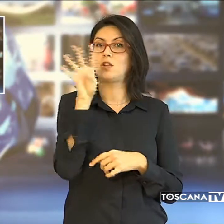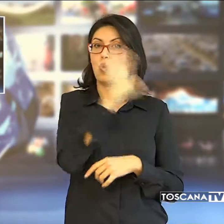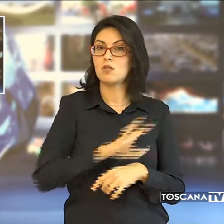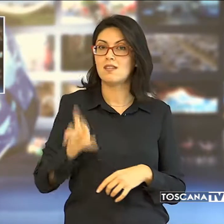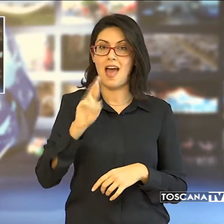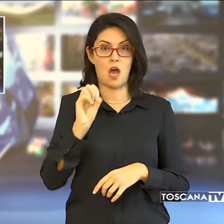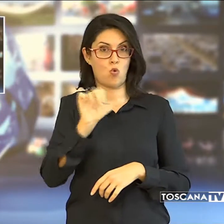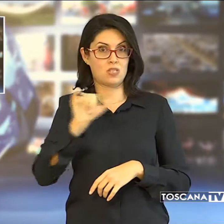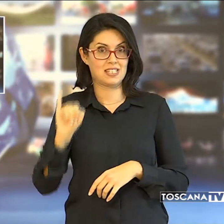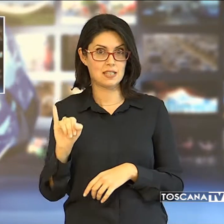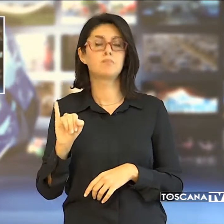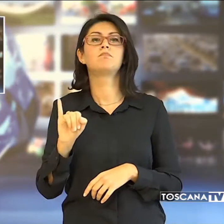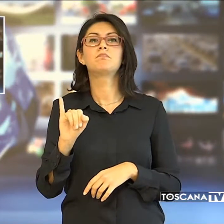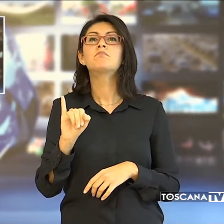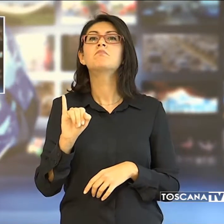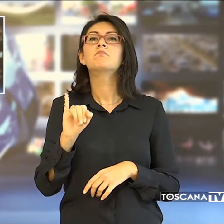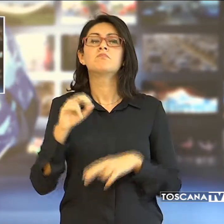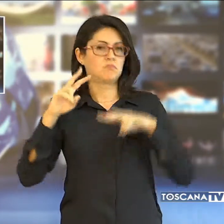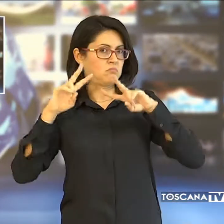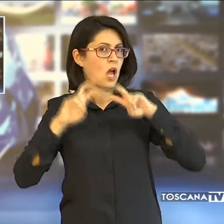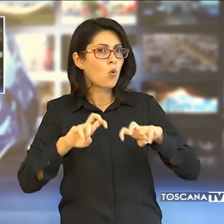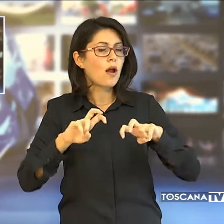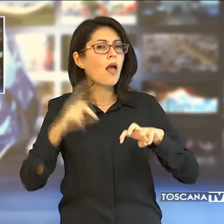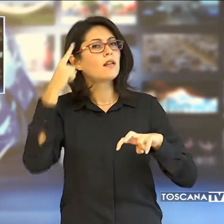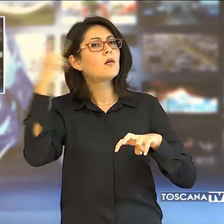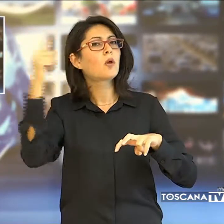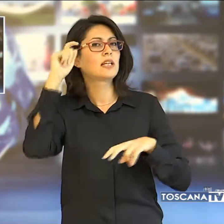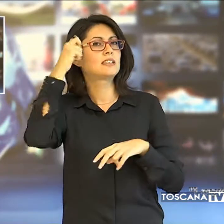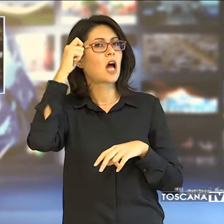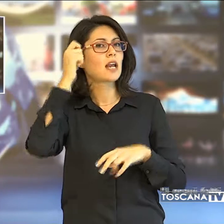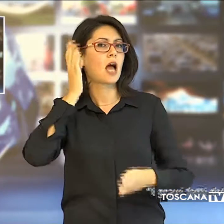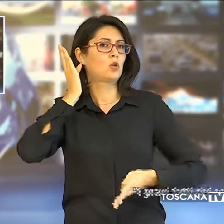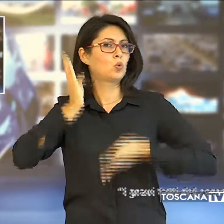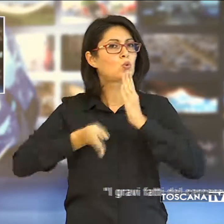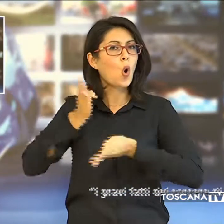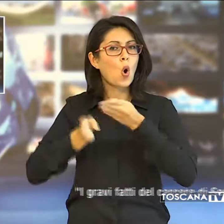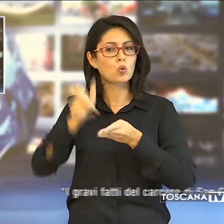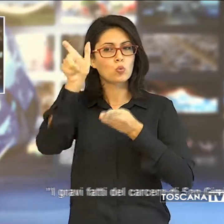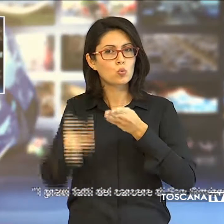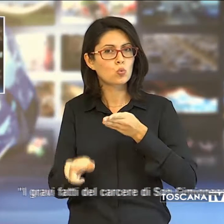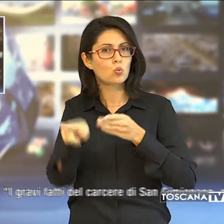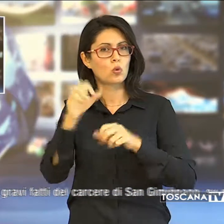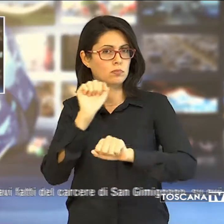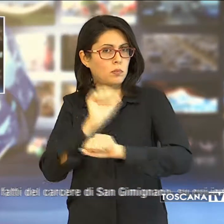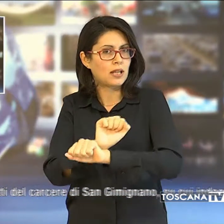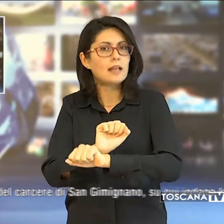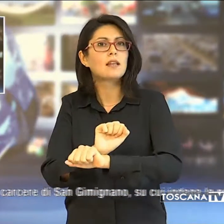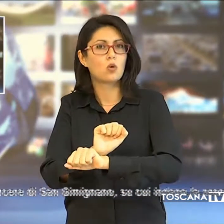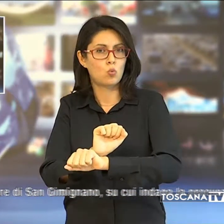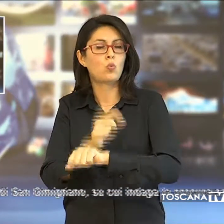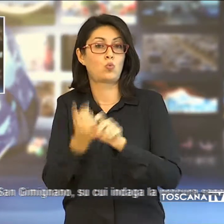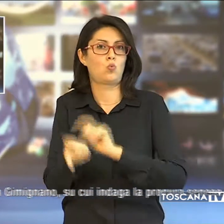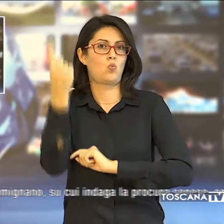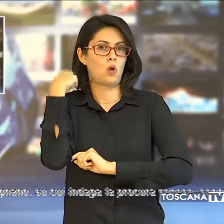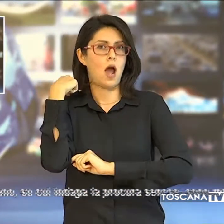Rossi, gli inquirenti ipotizzano il reato di tortura e i danni di un detenuto avvenuto un